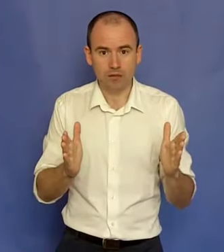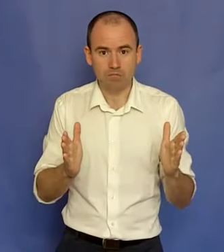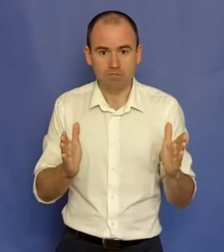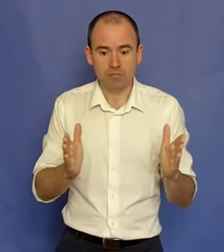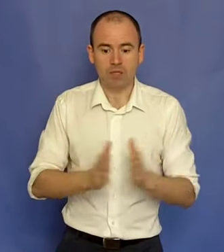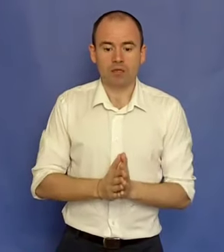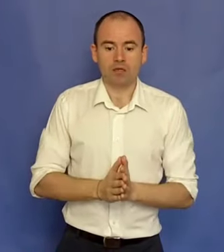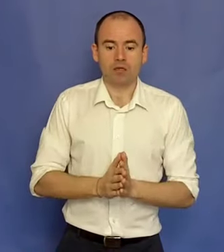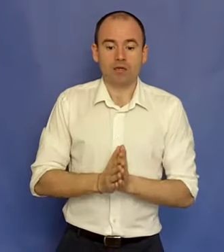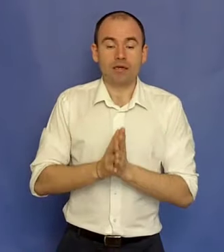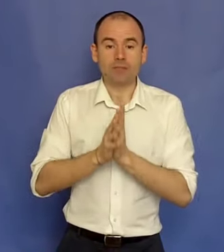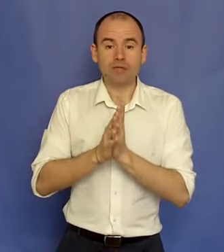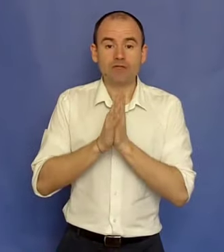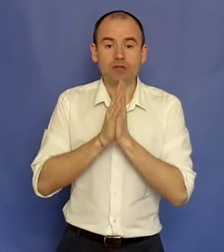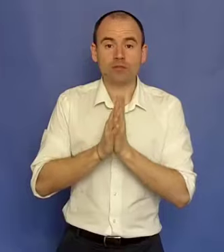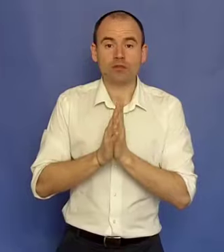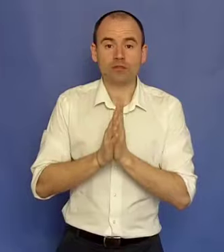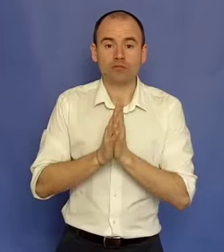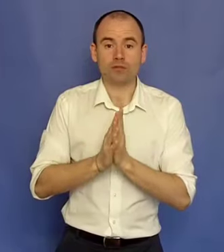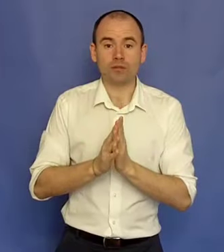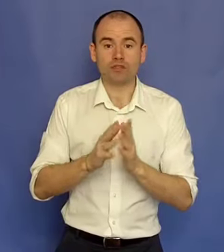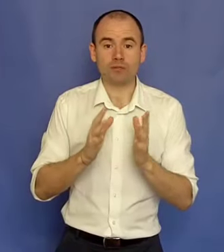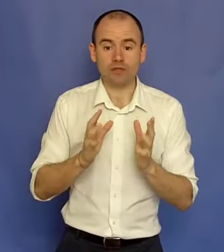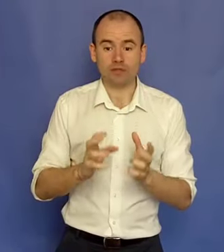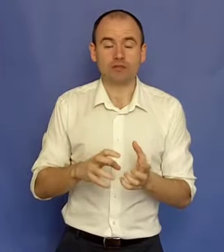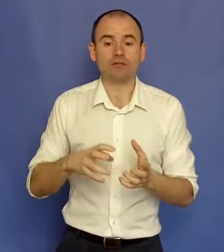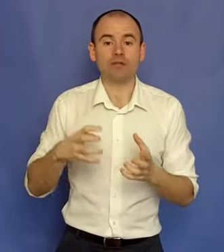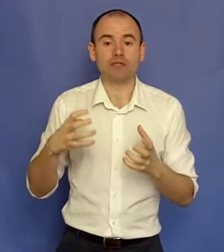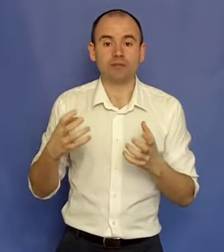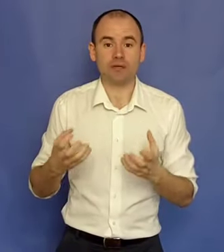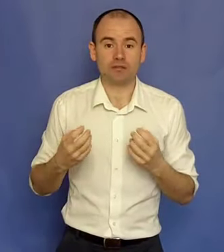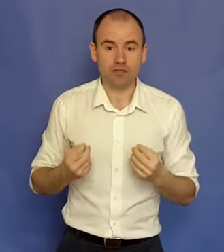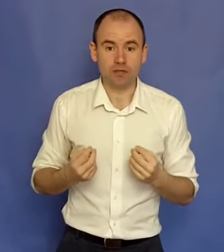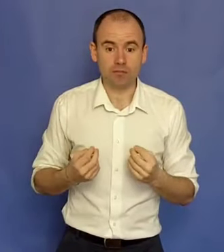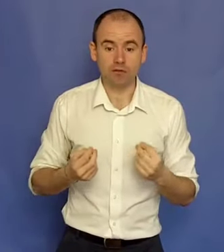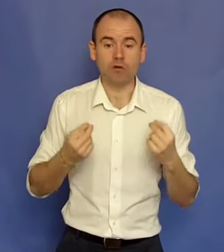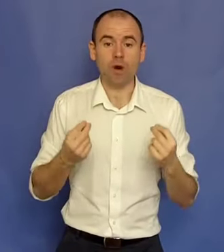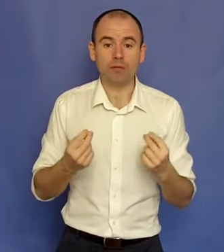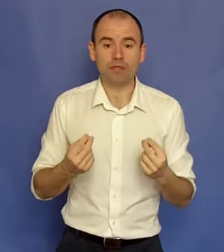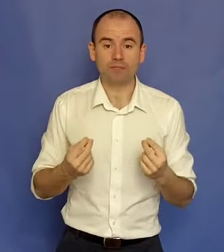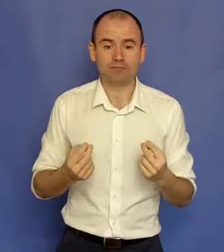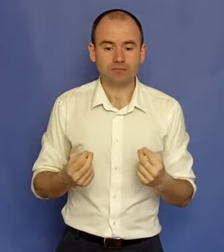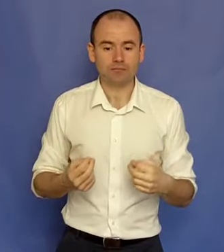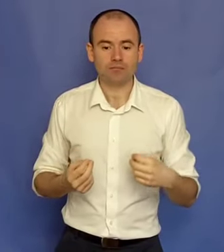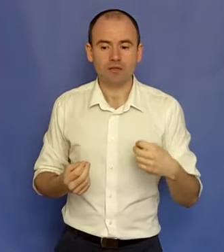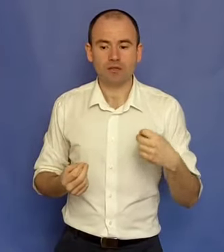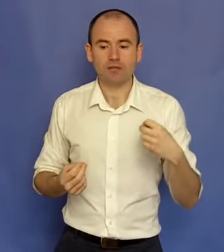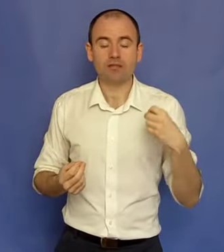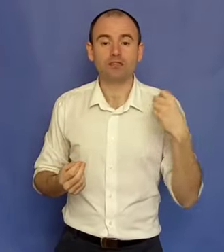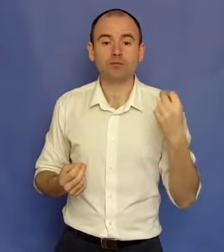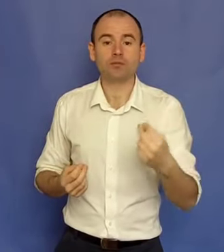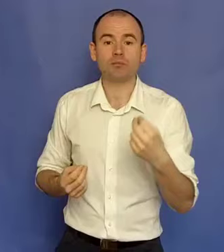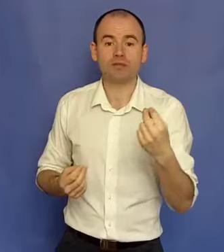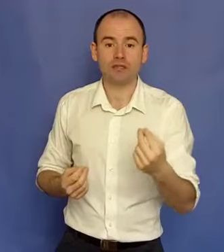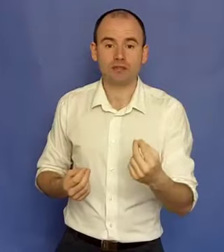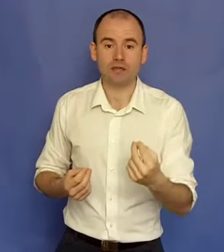Da? Ei bine, e foarte important să ne dezvoltăm aceste abilități, să devenim experts. De ce? Pentru că oamenii sunt dispuși să plătească